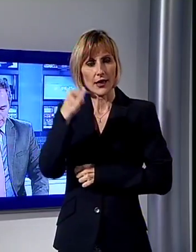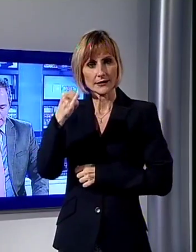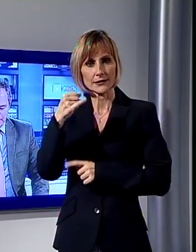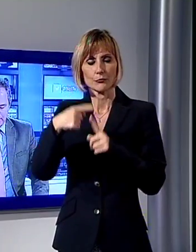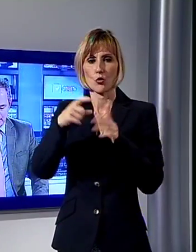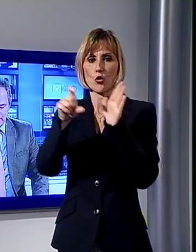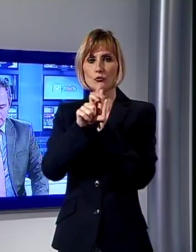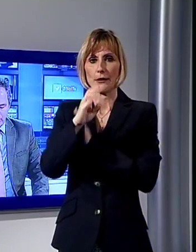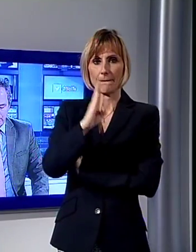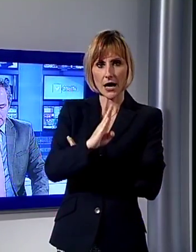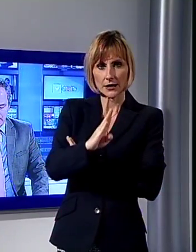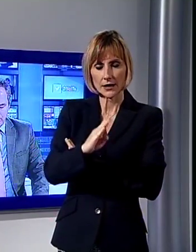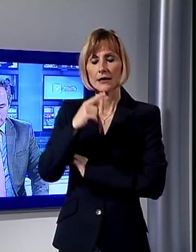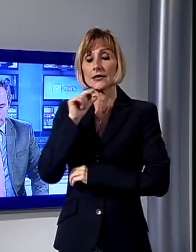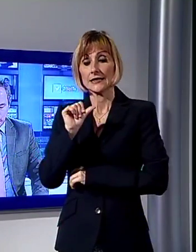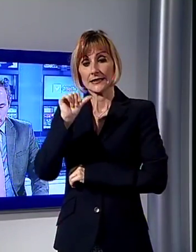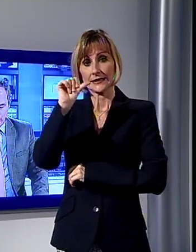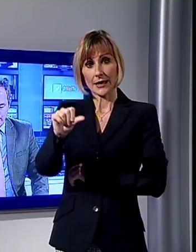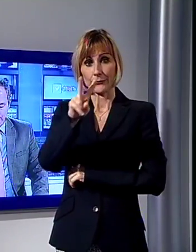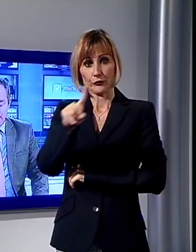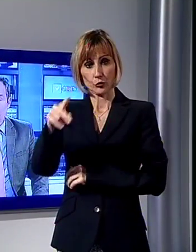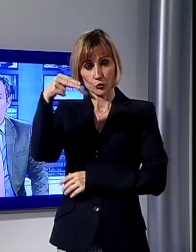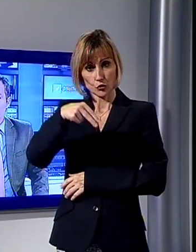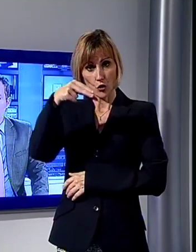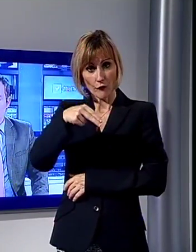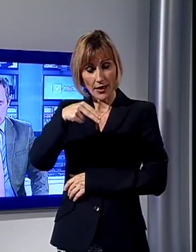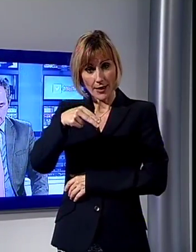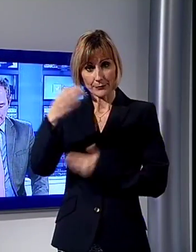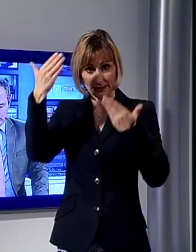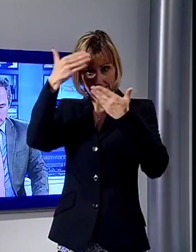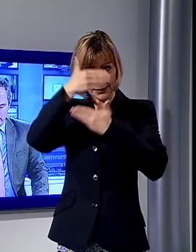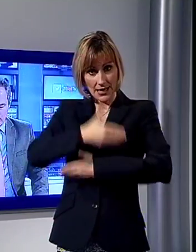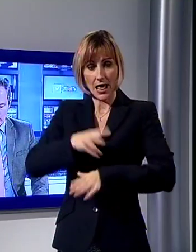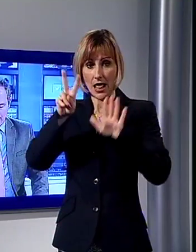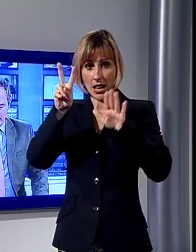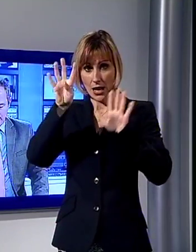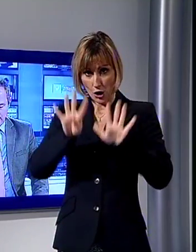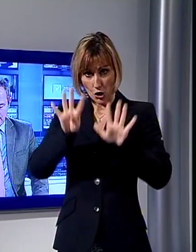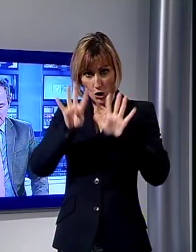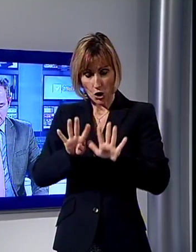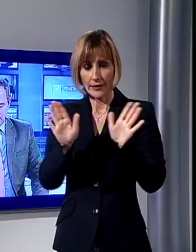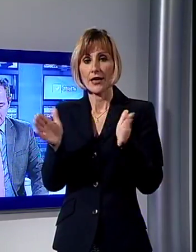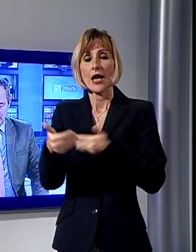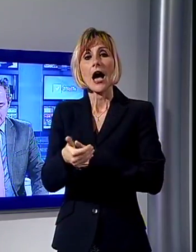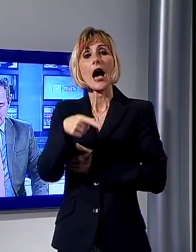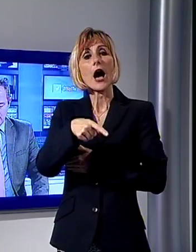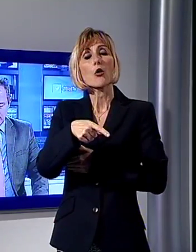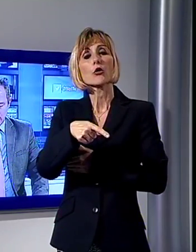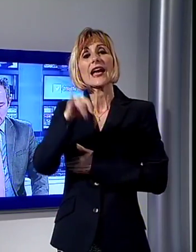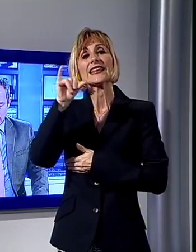Barga presentano per sabato 21 novembre alle 21 presso l'Aula Magna dell'ISI di Barga la seconda edizione